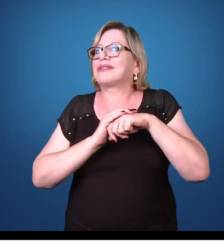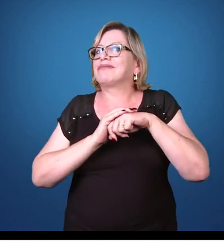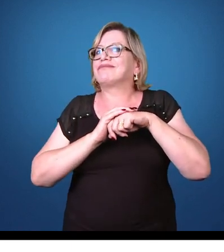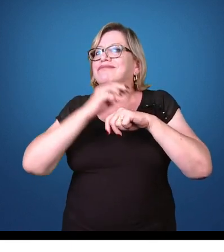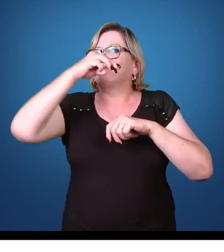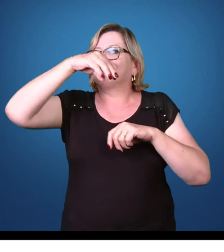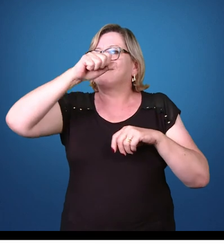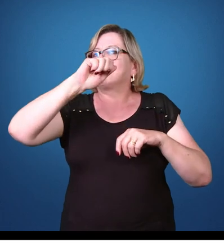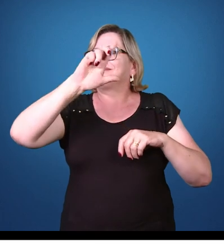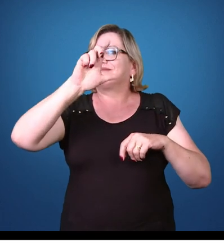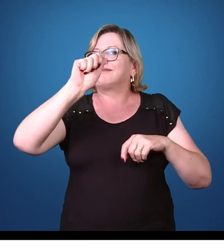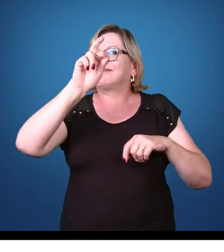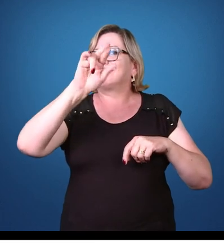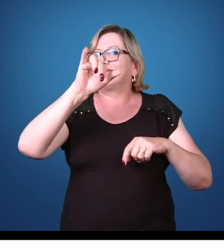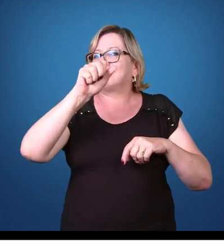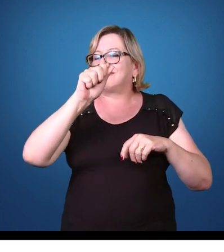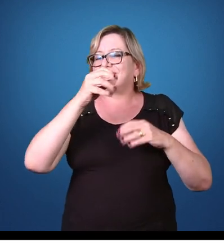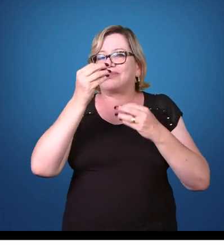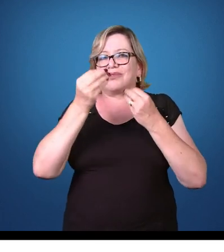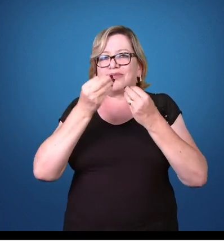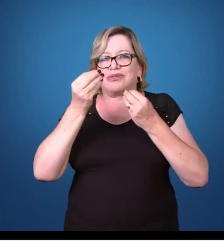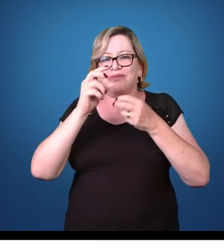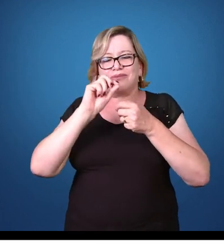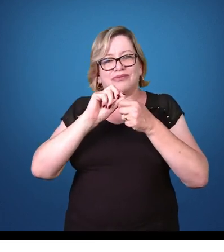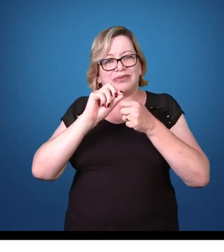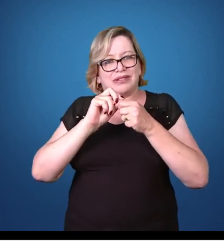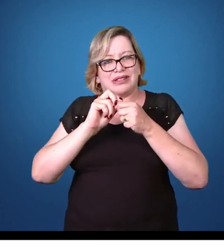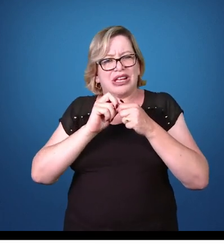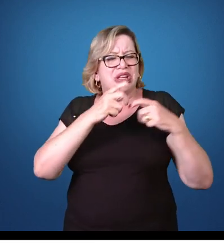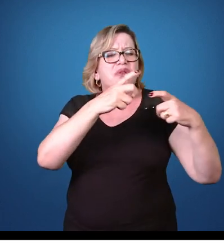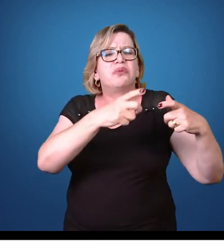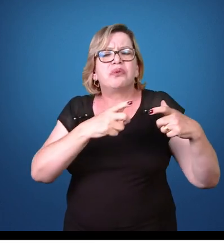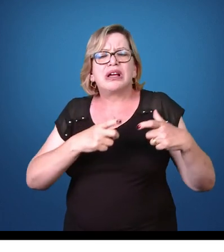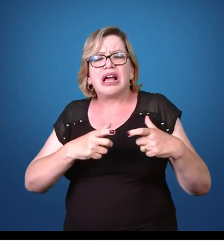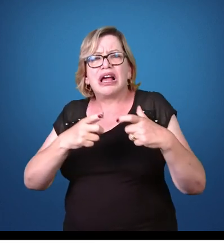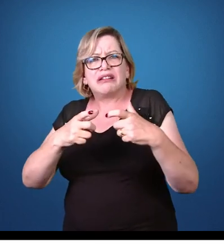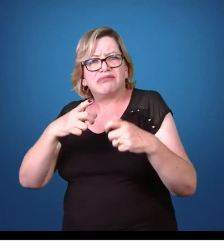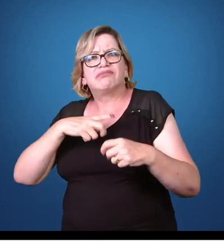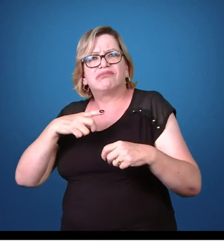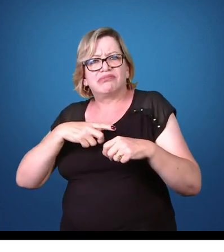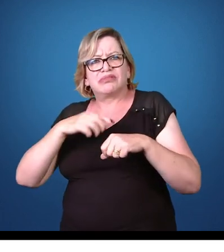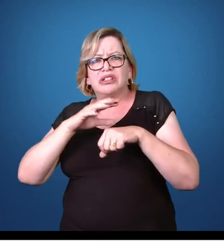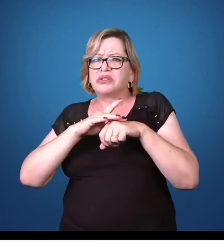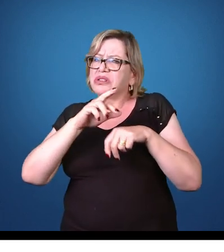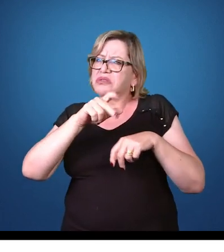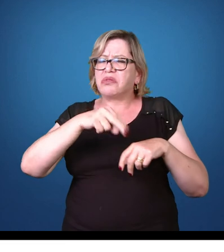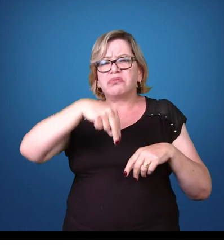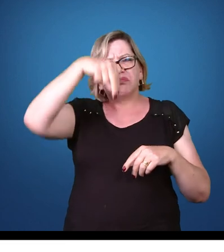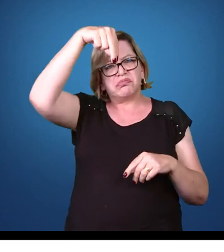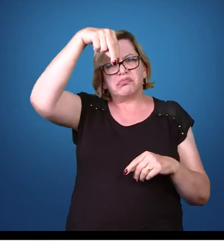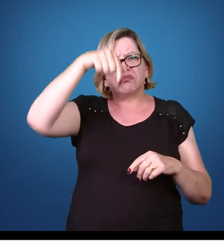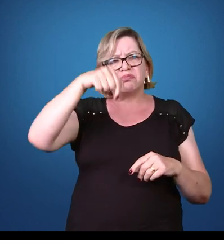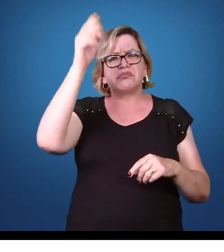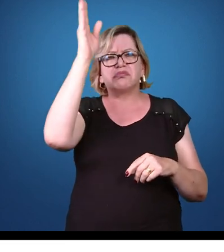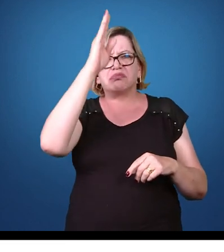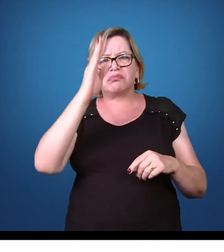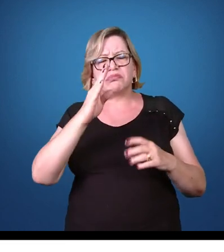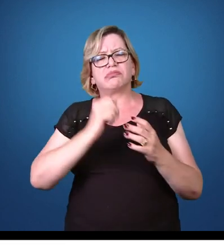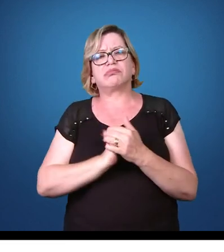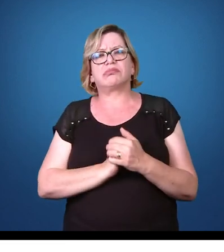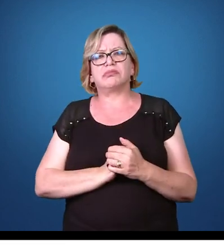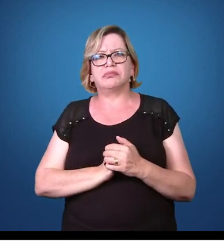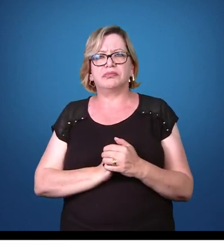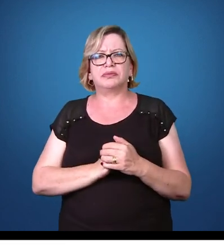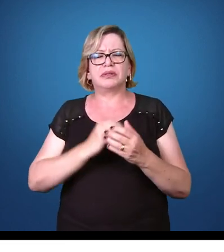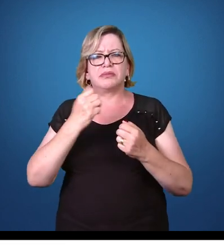doença em determinadas regiões, principalmente regiões endêmicas, como o norte do Brasil? Bom, primeiramente